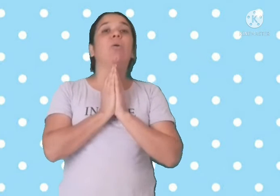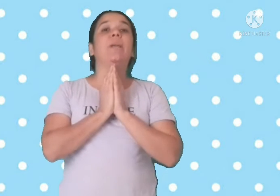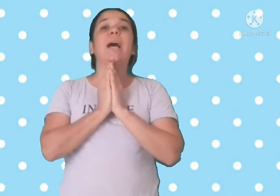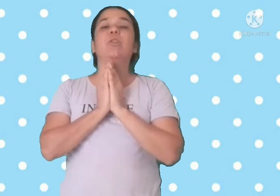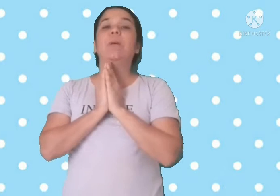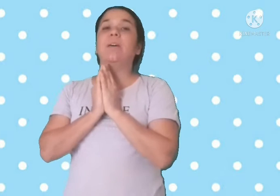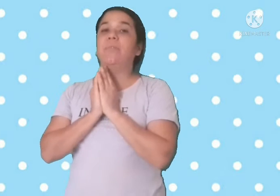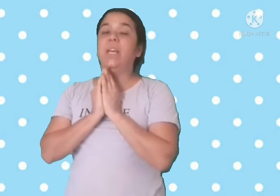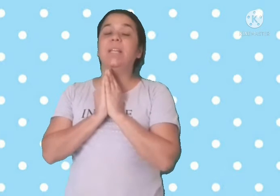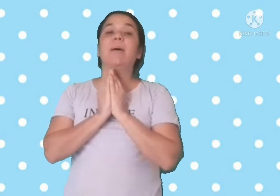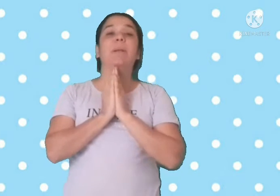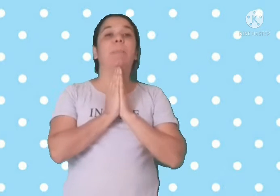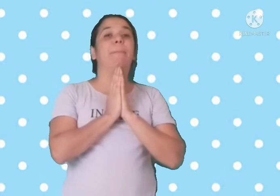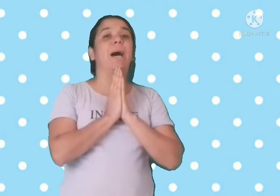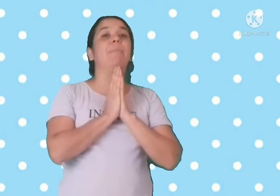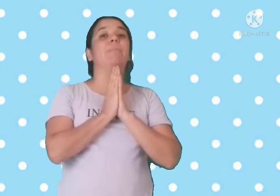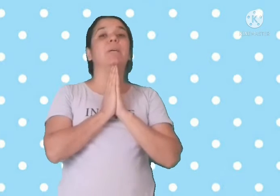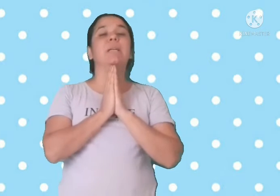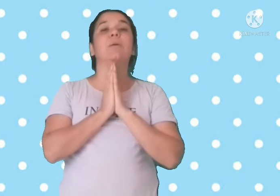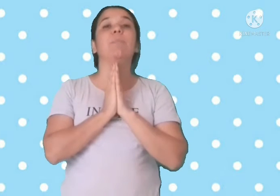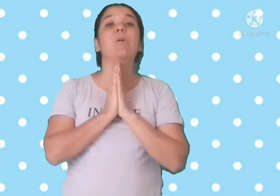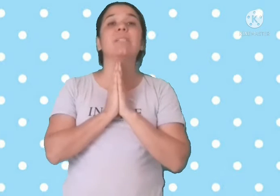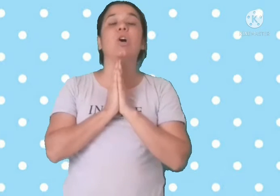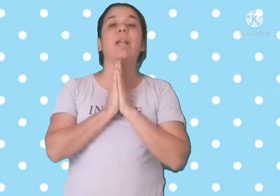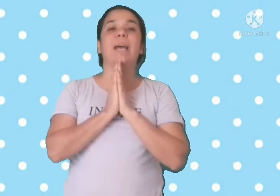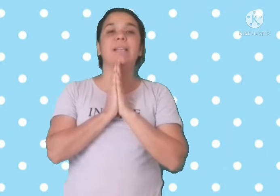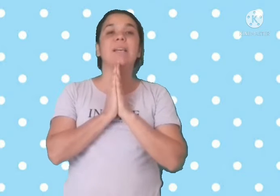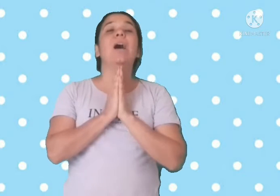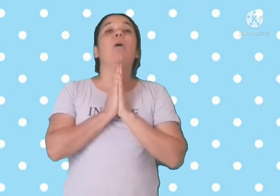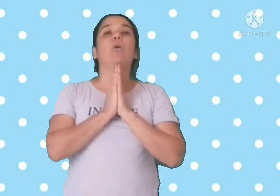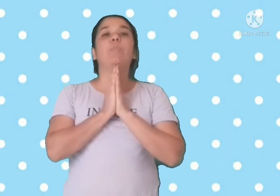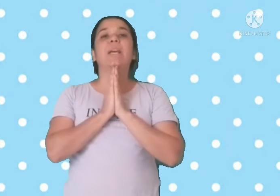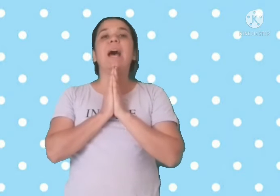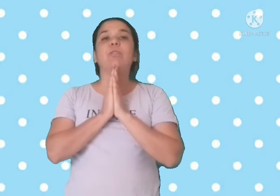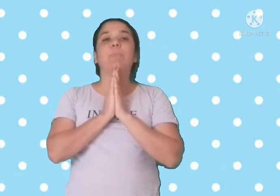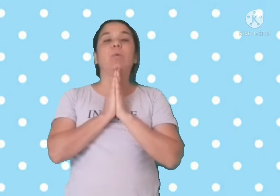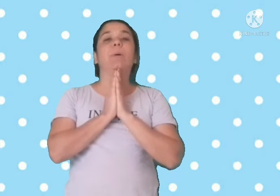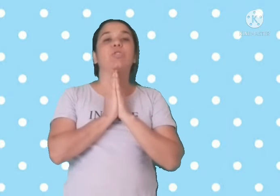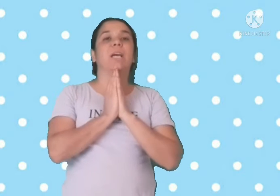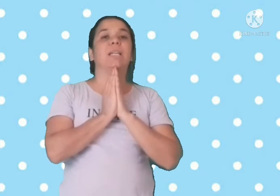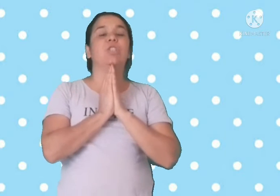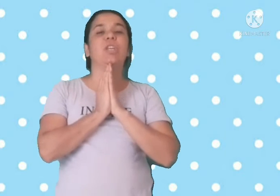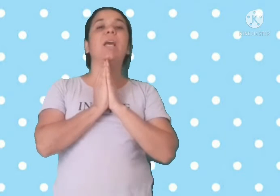Obrigado pela vida, pelo papai, mamãe, irmãos e colegas. Obrigado pelo pão de cada dia.